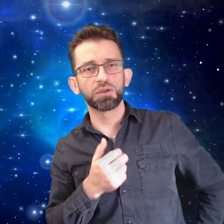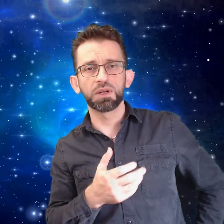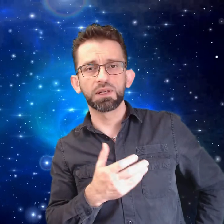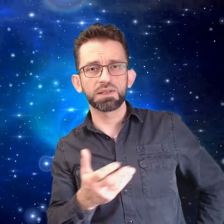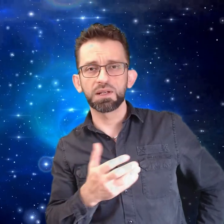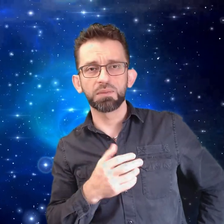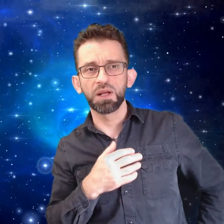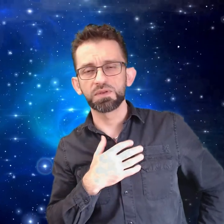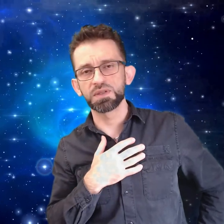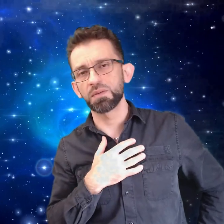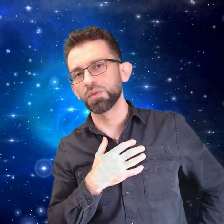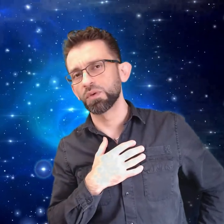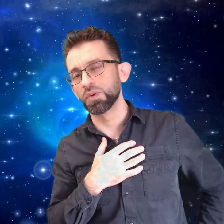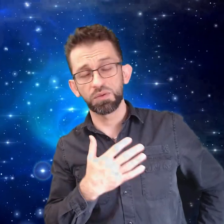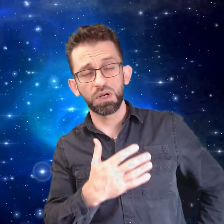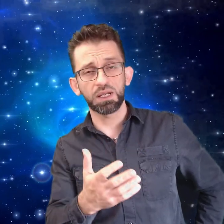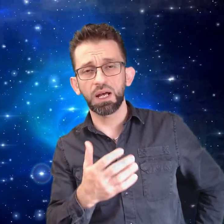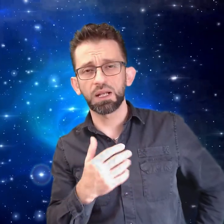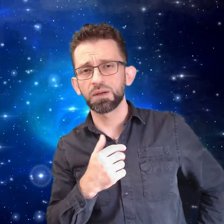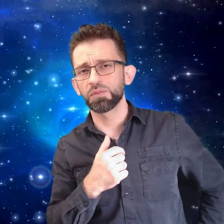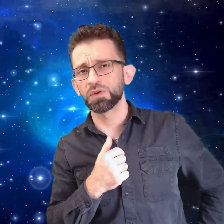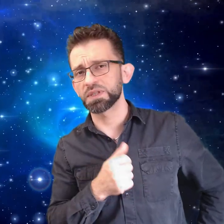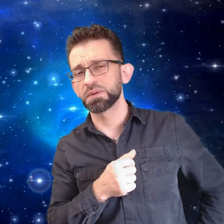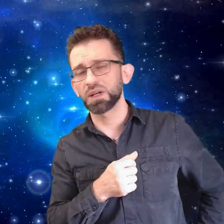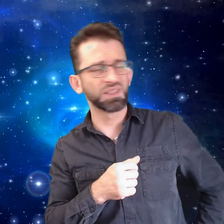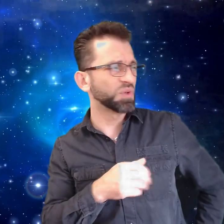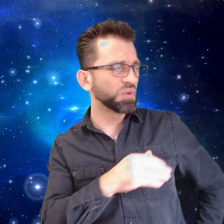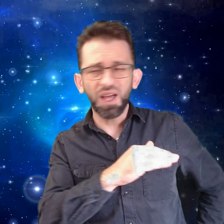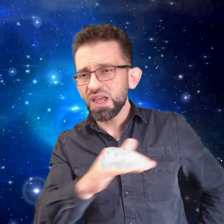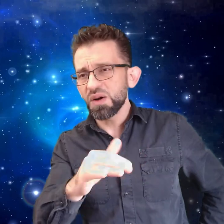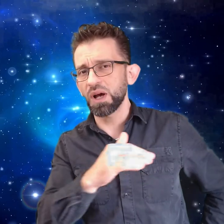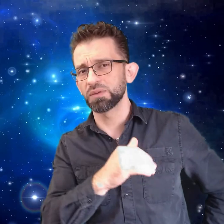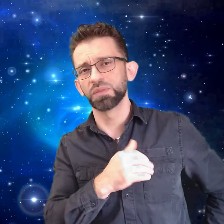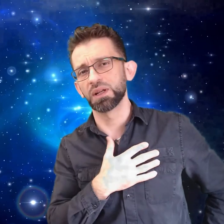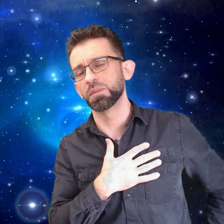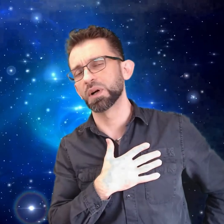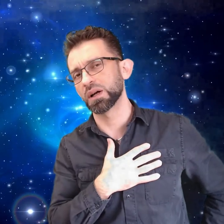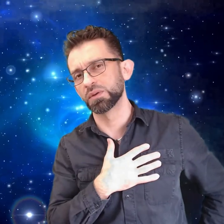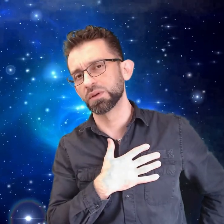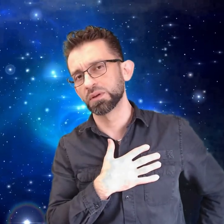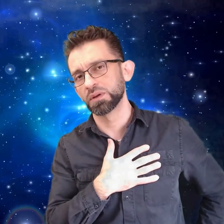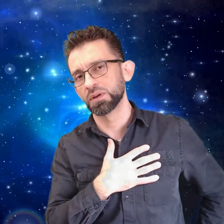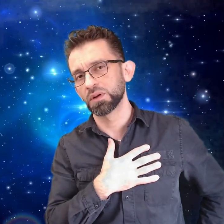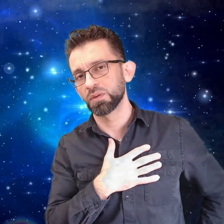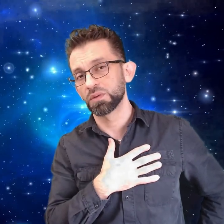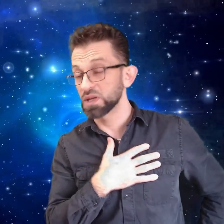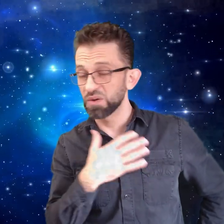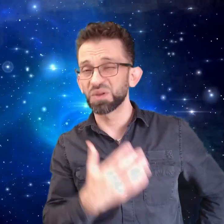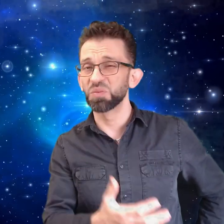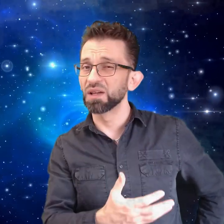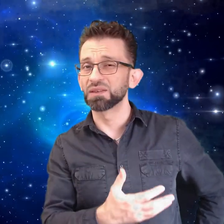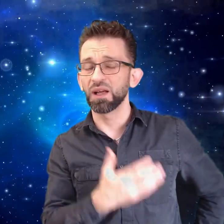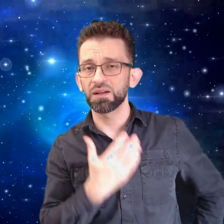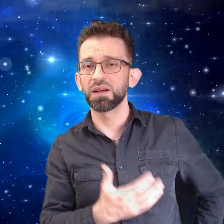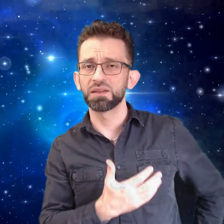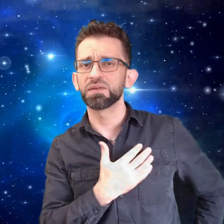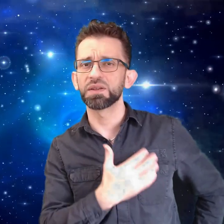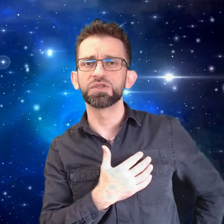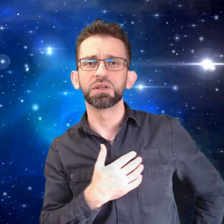دول الناس اللي ما لنزم واني واعين حاليا بمصيبي قد يكون أي واحد مننا مكانا صار يكتبوا هاي التعليقات الفجي